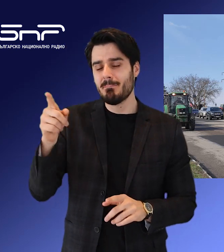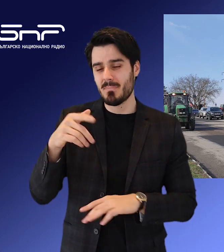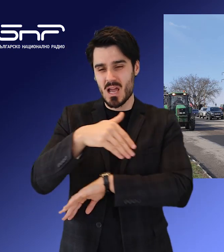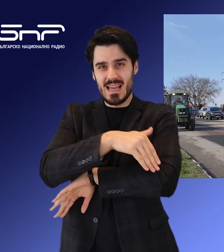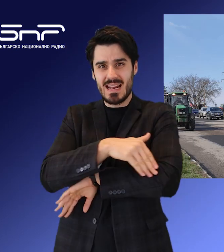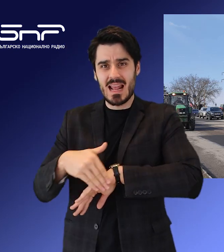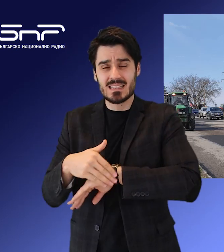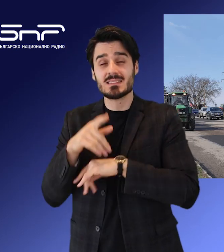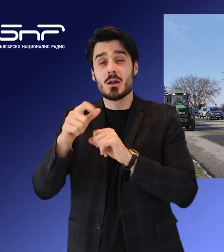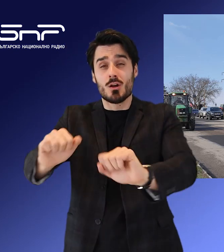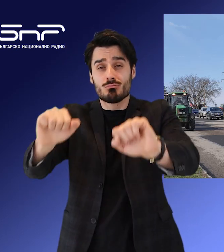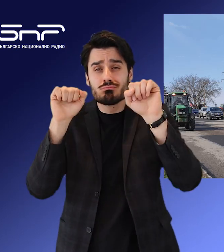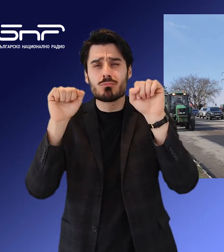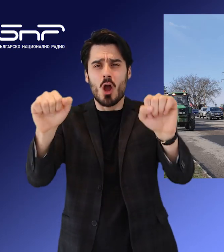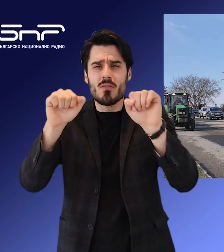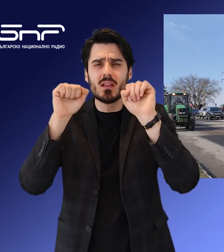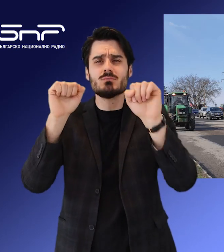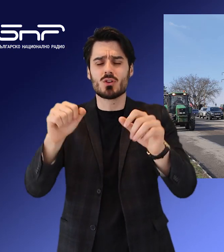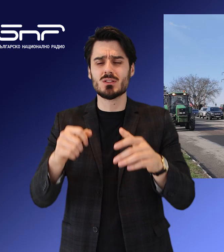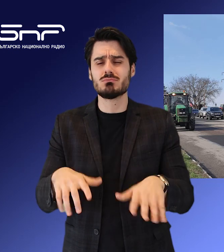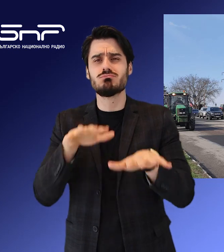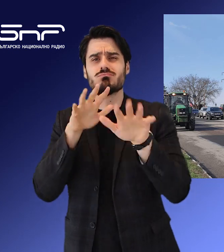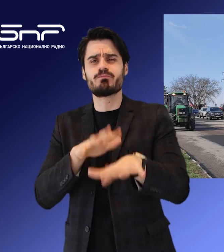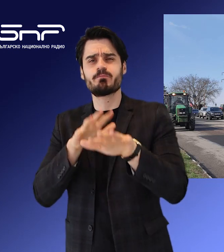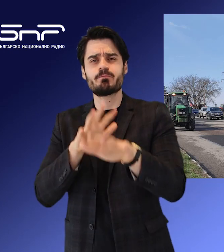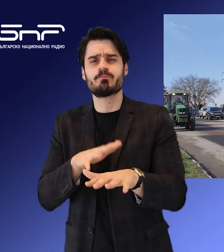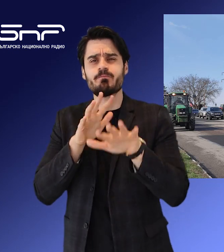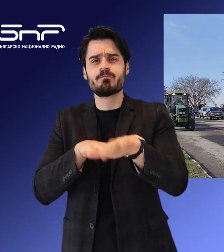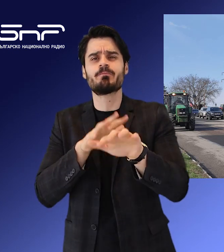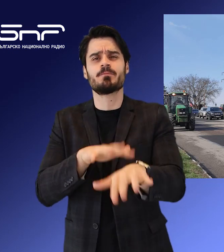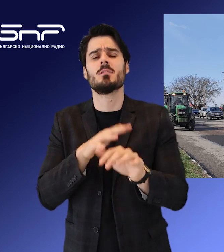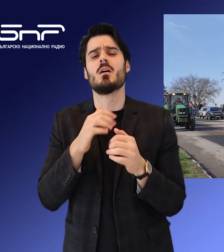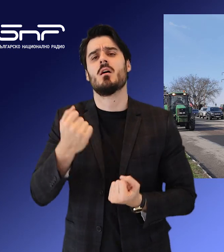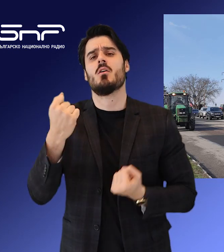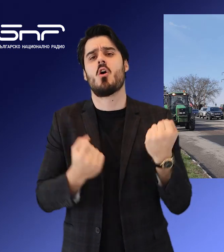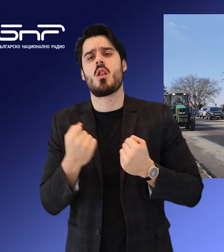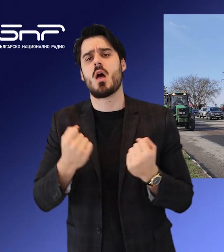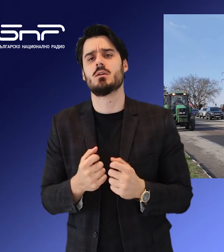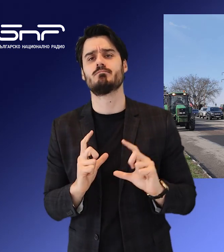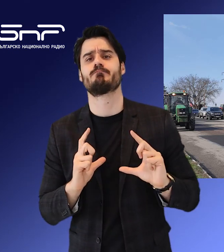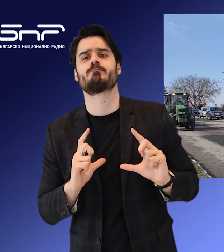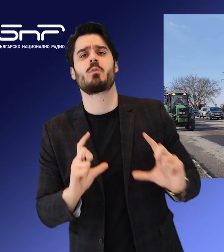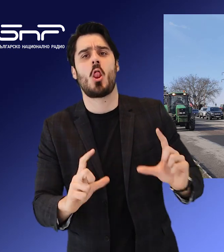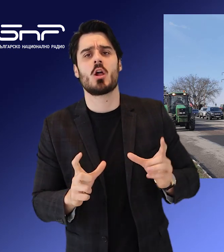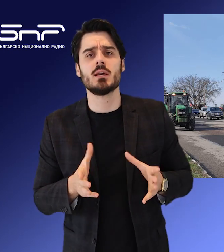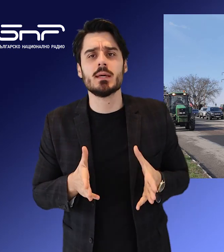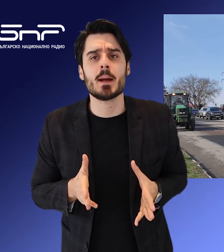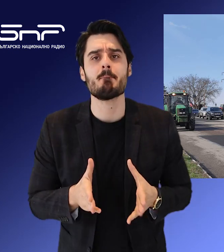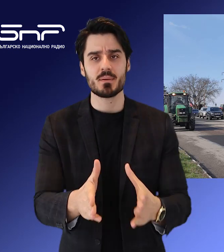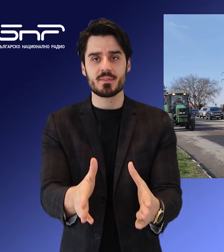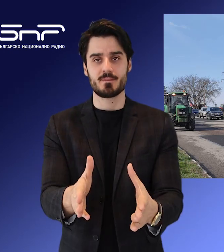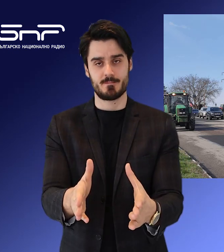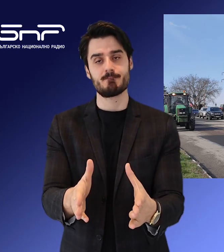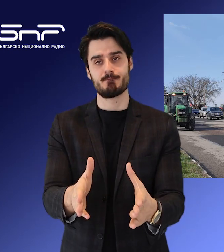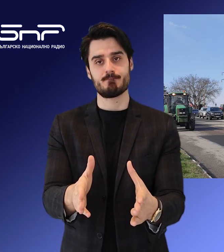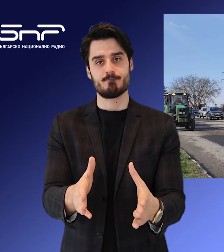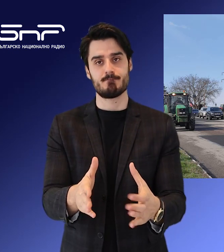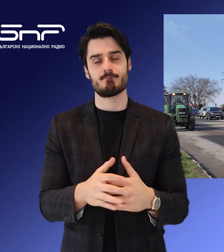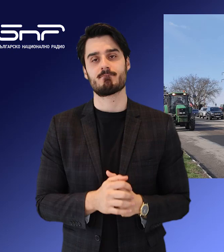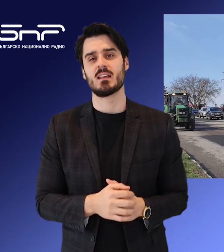протестиращите зернопроизводители са преустановили движението на превозни средства към и от границата с Румъния, с изсипан на пътя